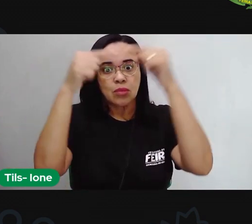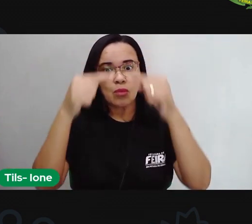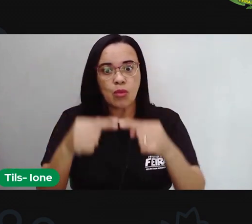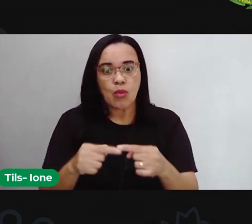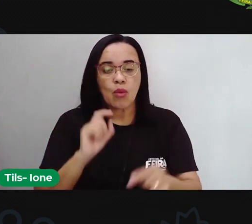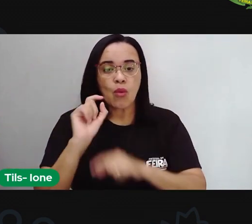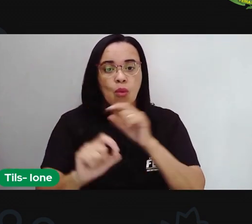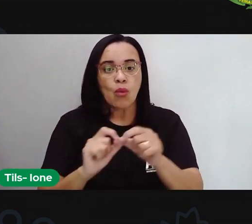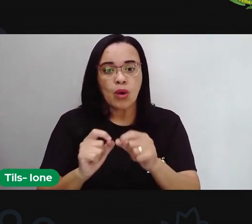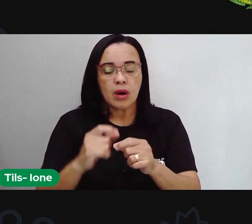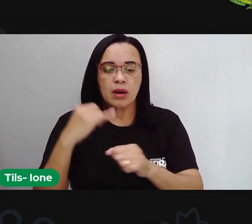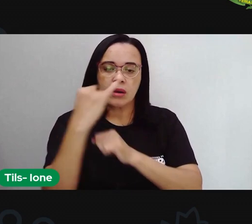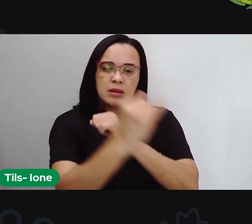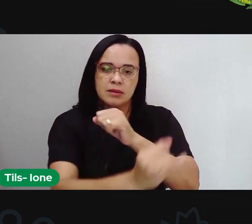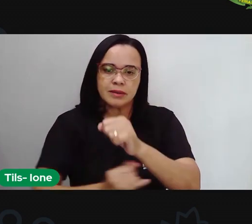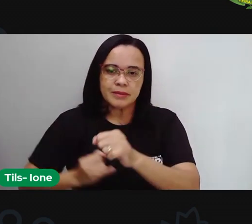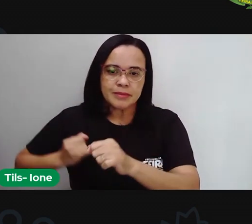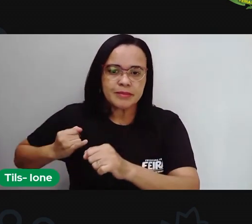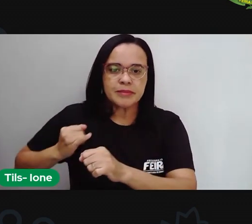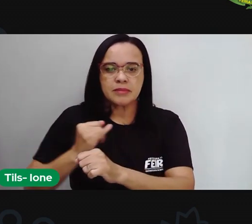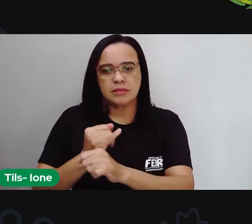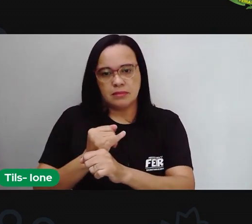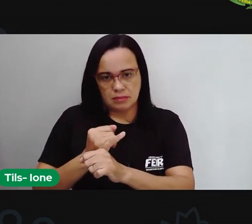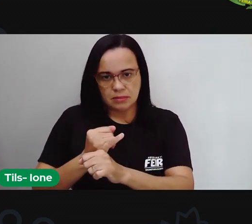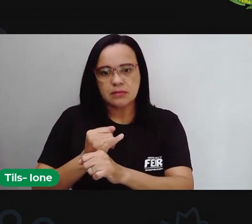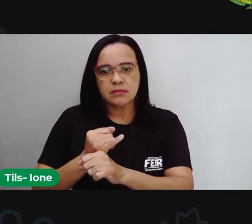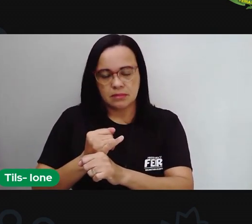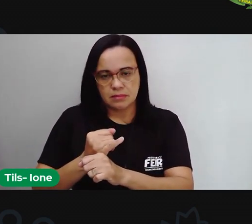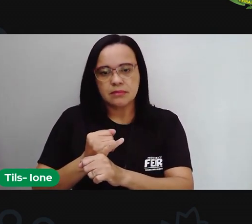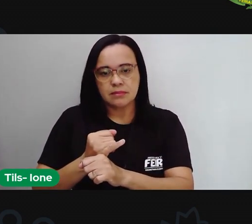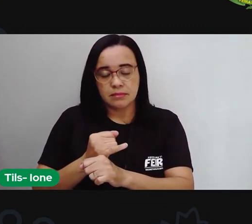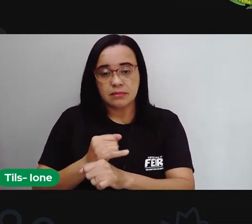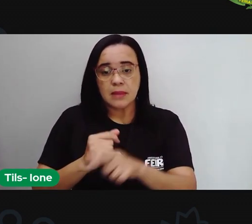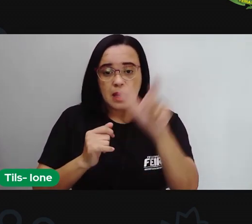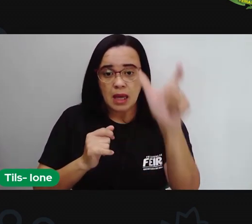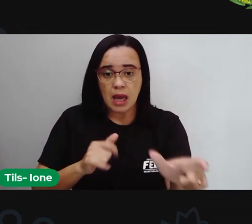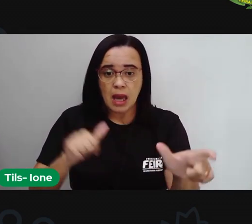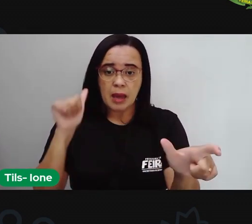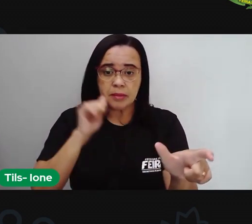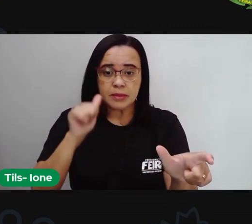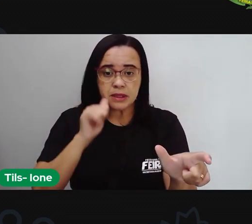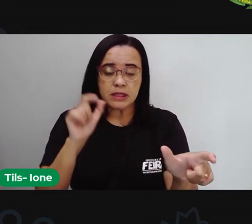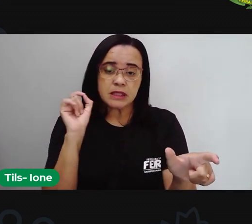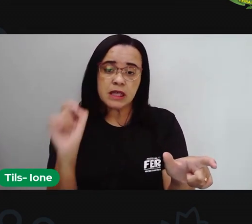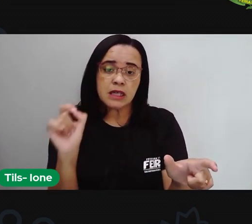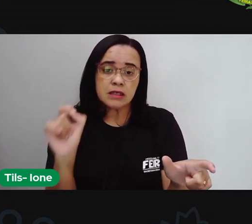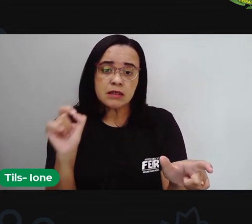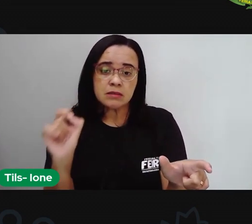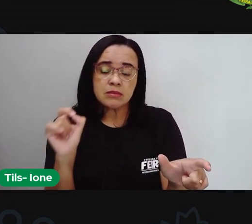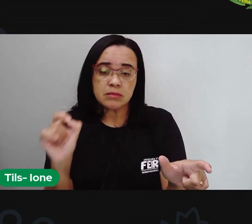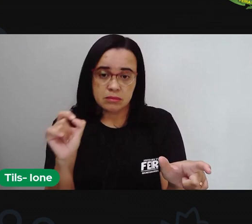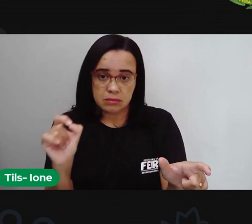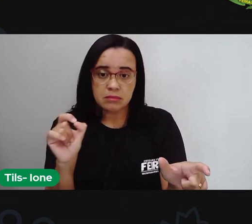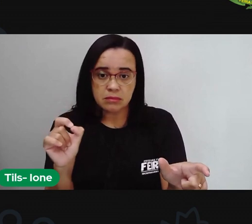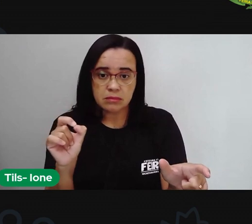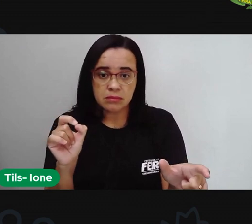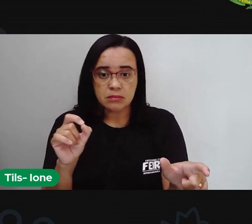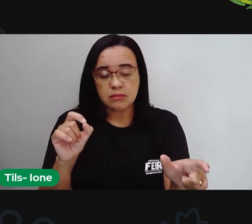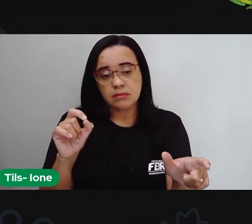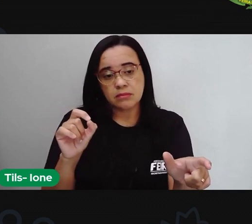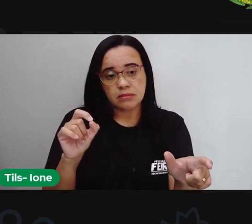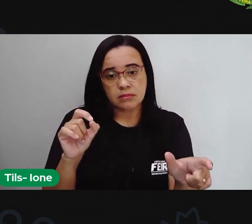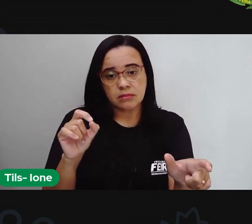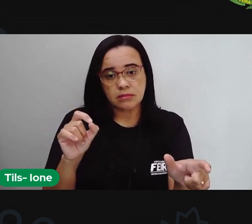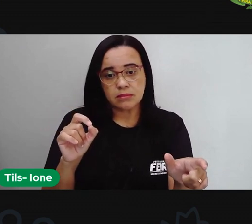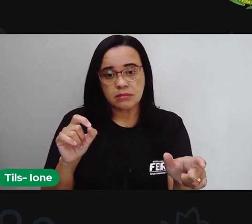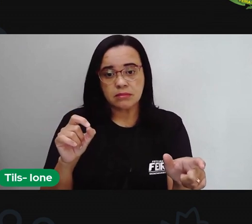misteriosa é a internet a menina e a Mariana né a menina que pode ser colocada com uma